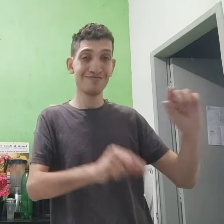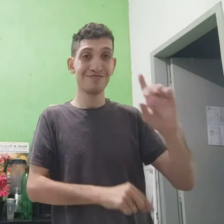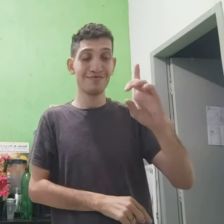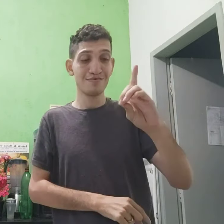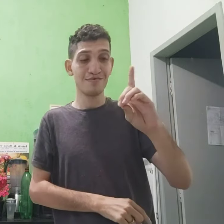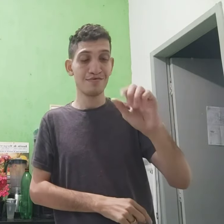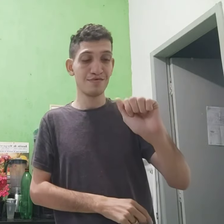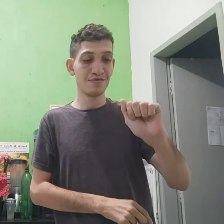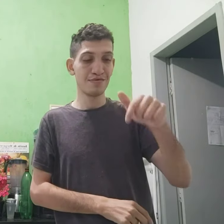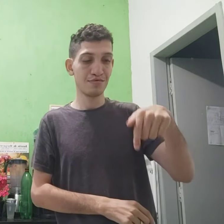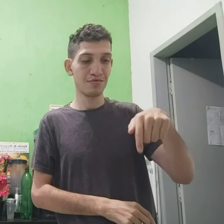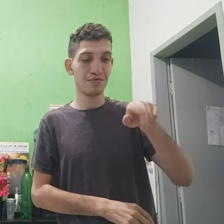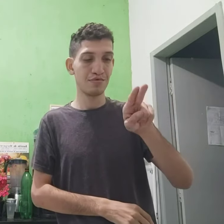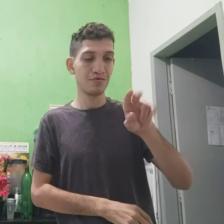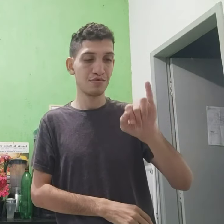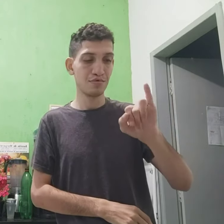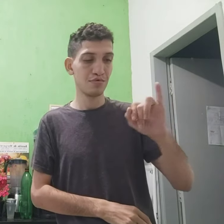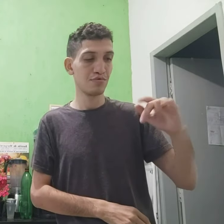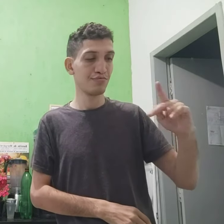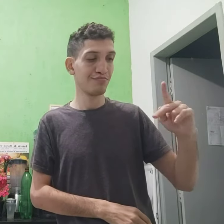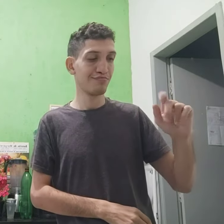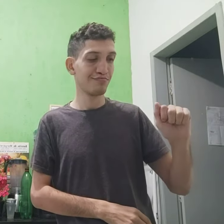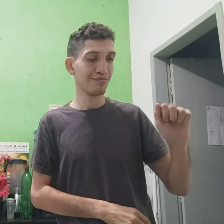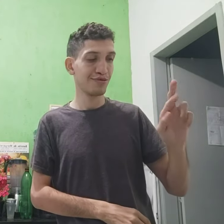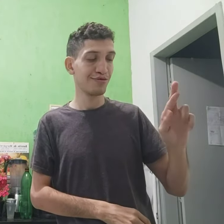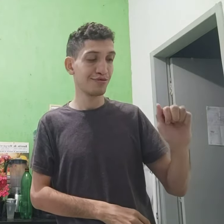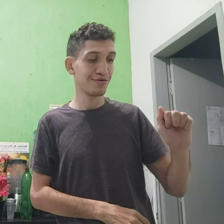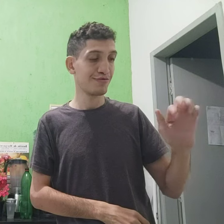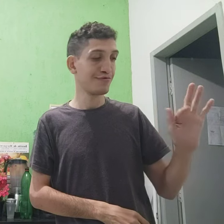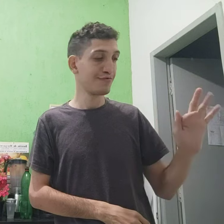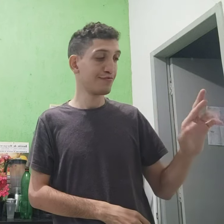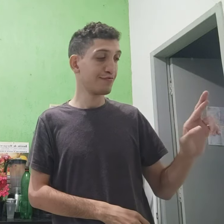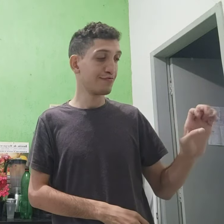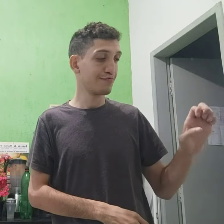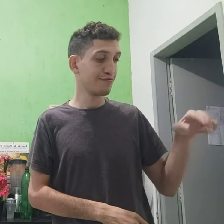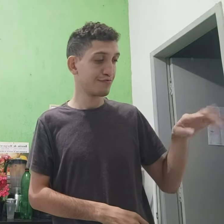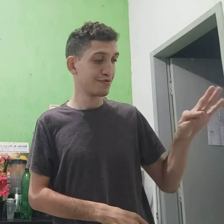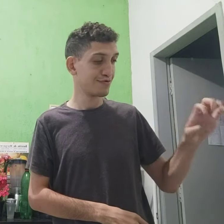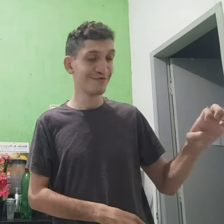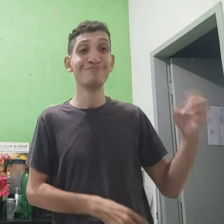Arararararararááááááááááááááááááááááááááááááááááááááááááááááááááááááááááááááááááááááááááááááááááááááááááááááááááááááááááááááááááááááááááááááááááááááááááááááááááááááááááááááááááááááááááááááááááááááááááááááááááááááááááááááááááááááááá A expressão de ir para frente,